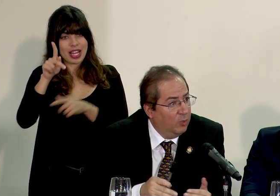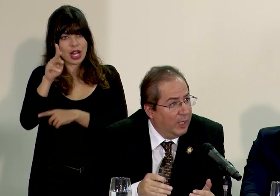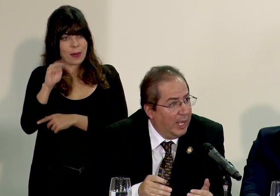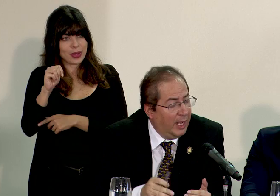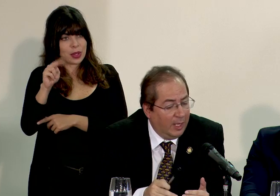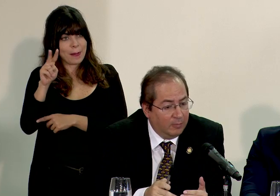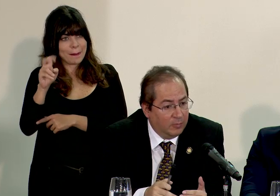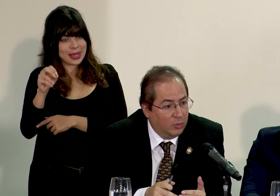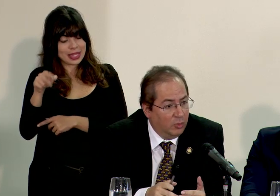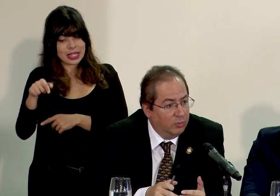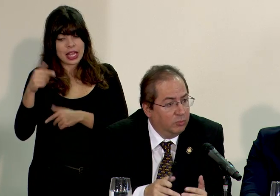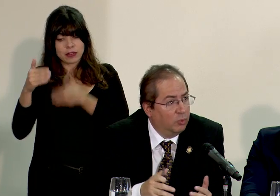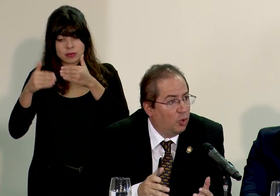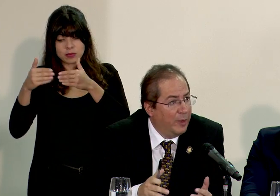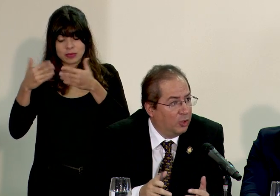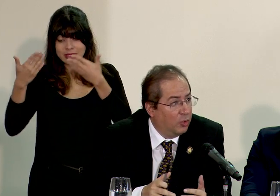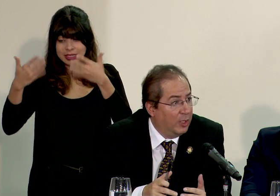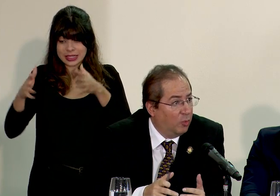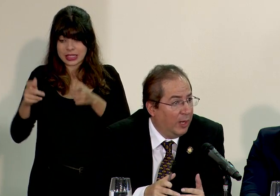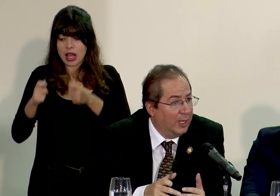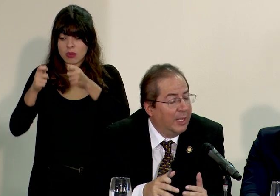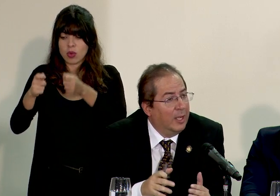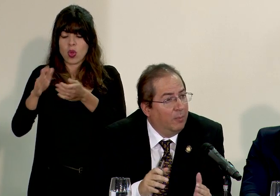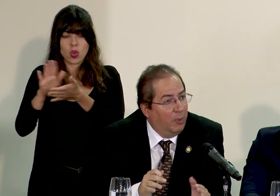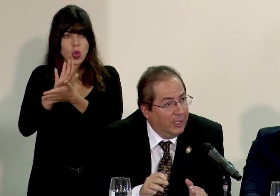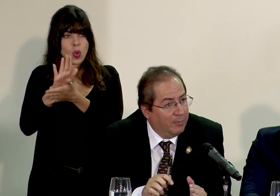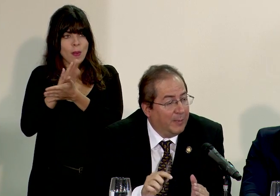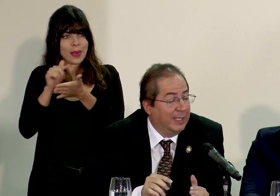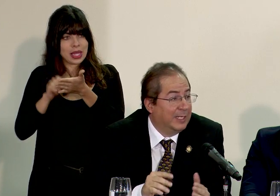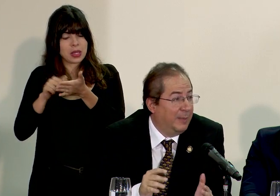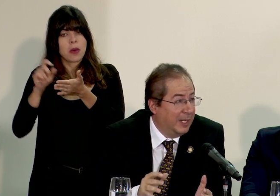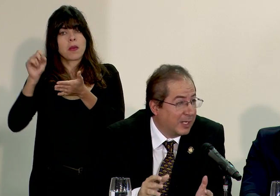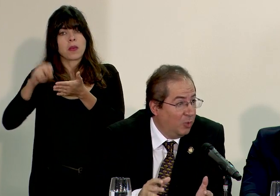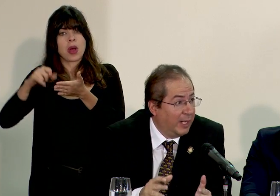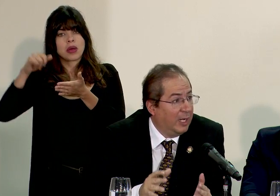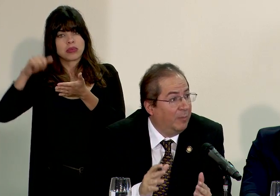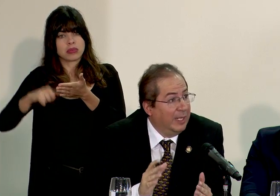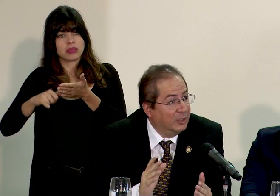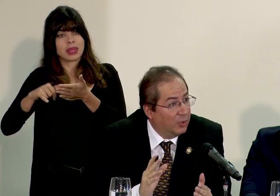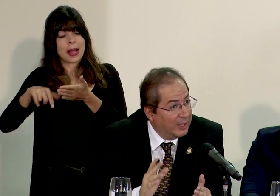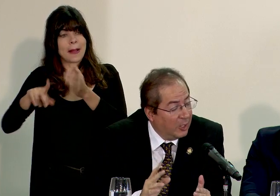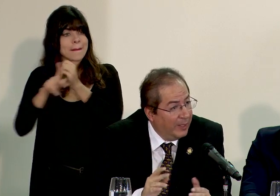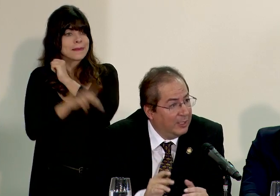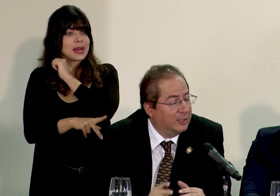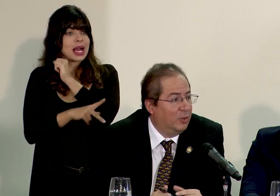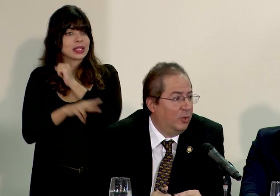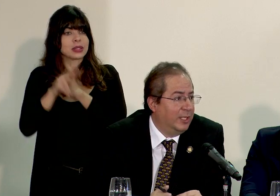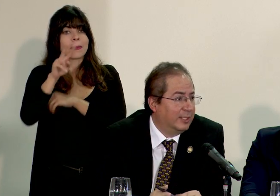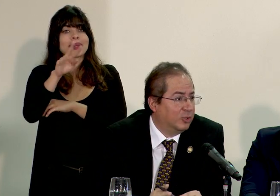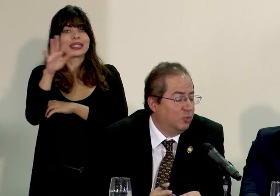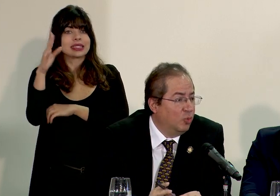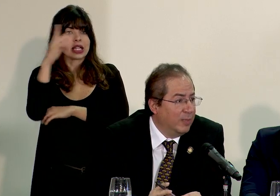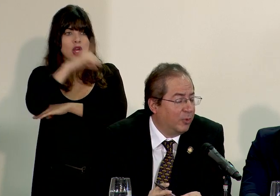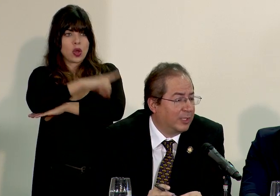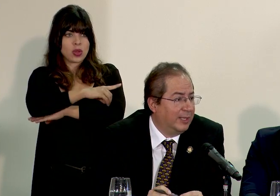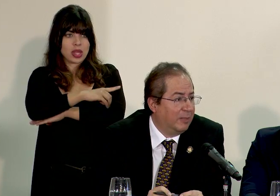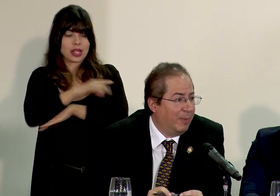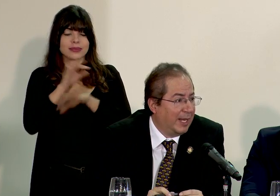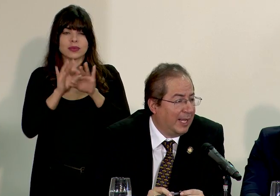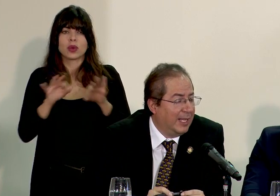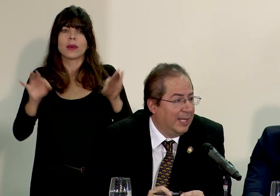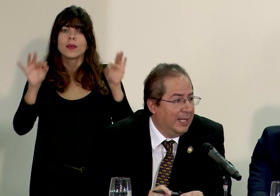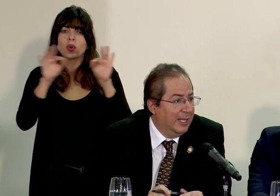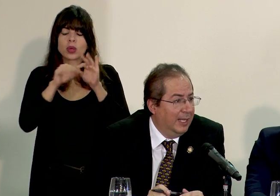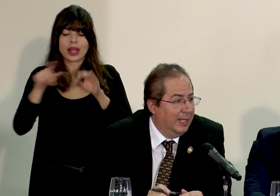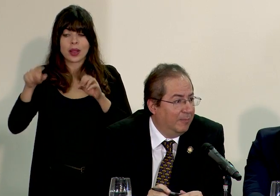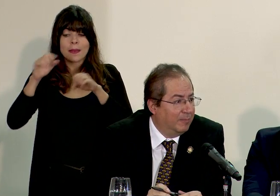reciben un documento con el cual pueden permanecer de manera regular en el país durante 25 días eso es muy importante